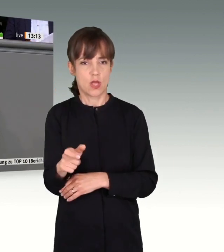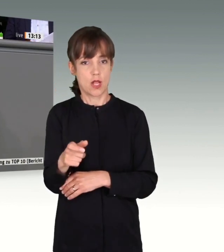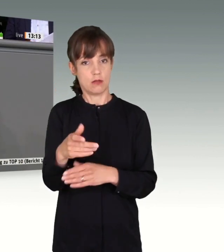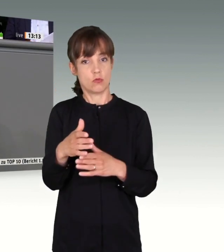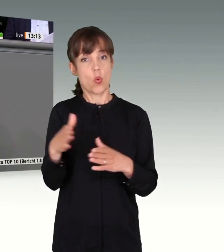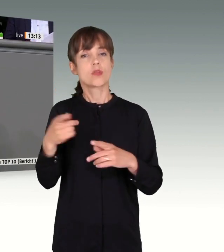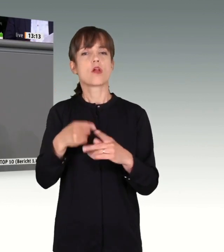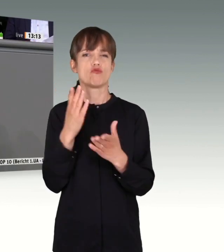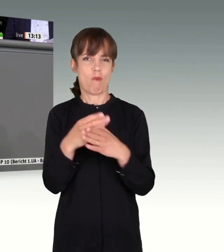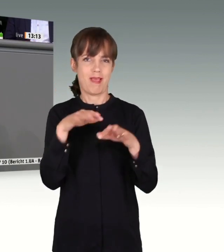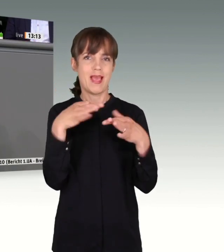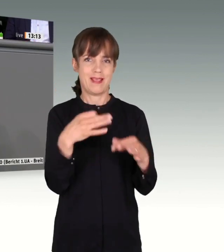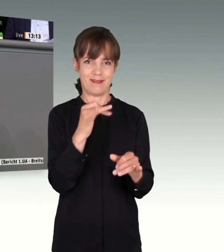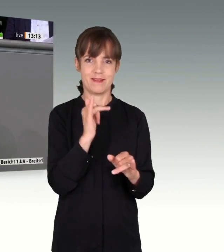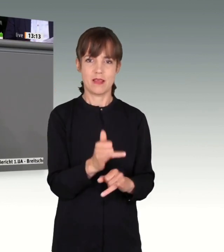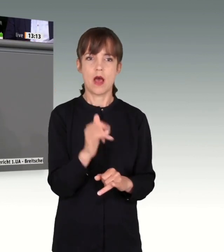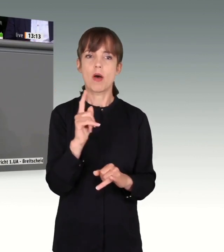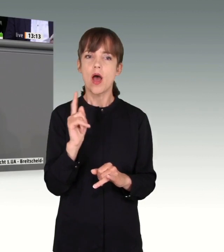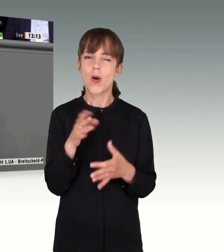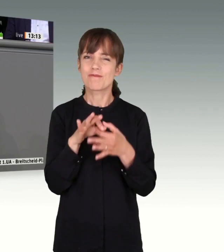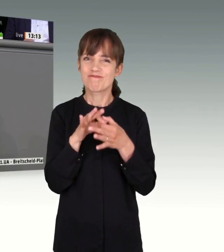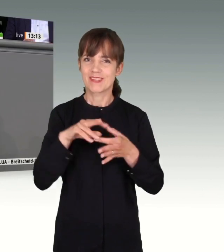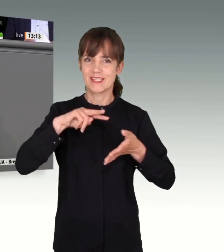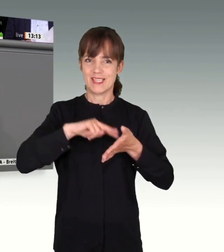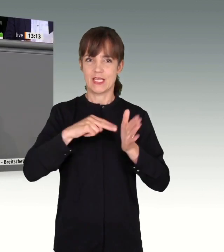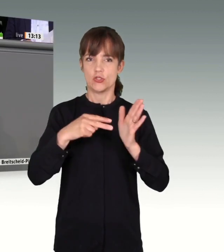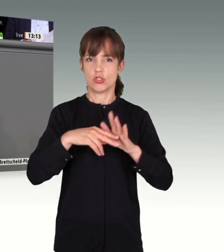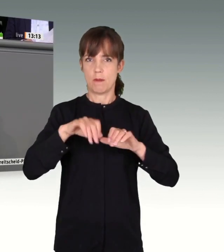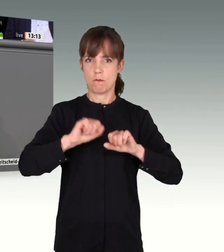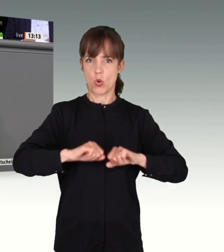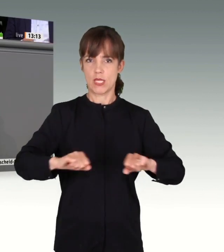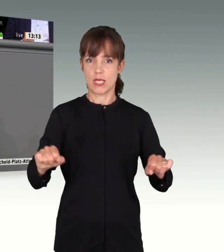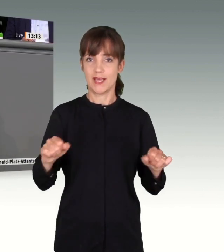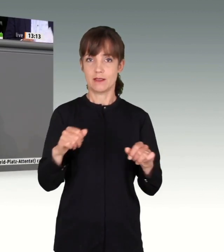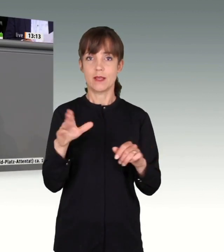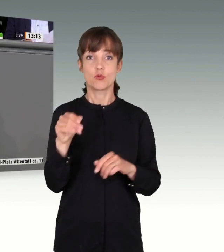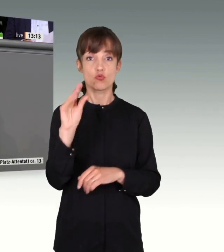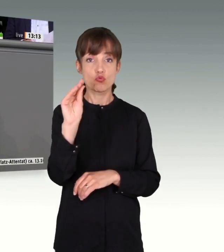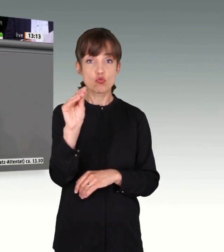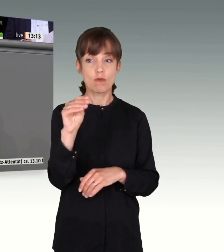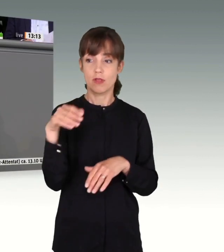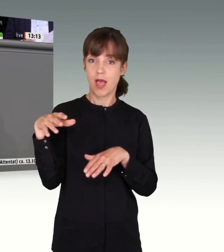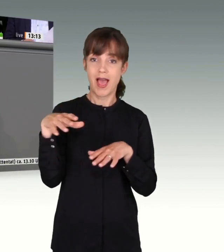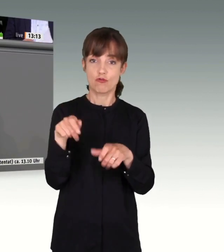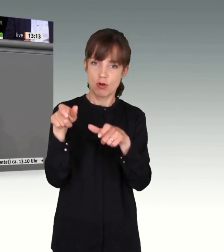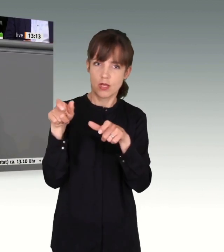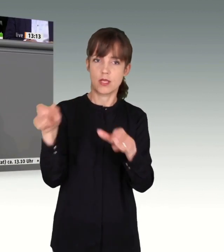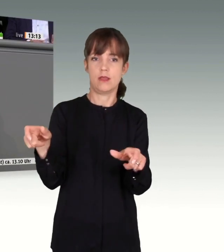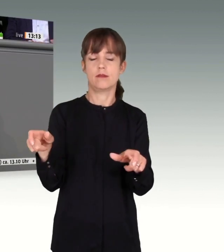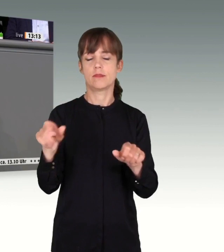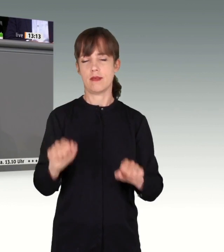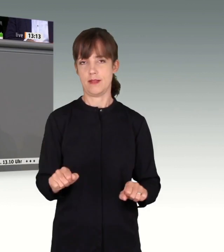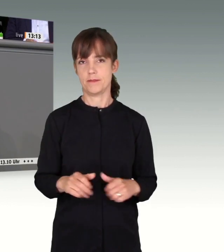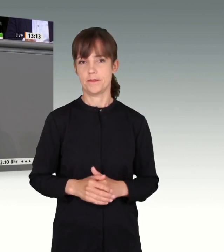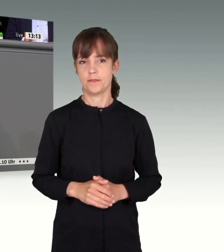schon getan, aber auch, was die technischen Möglichkeiten angeht, um zukünftige Anschläge effektiv verhindern zu können.